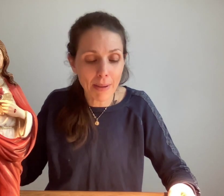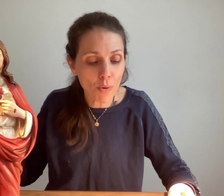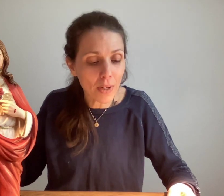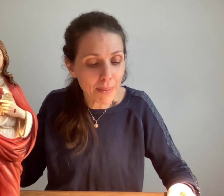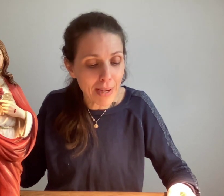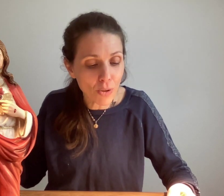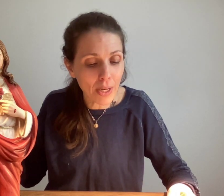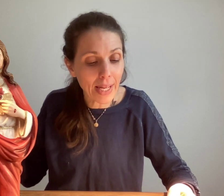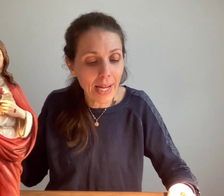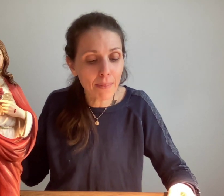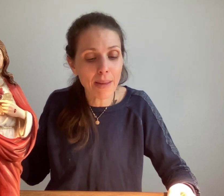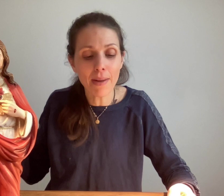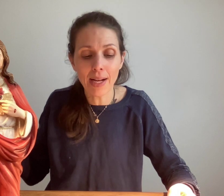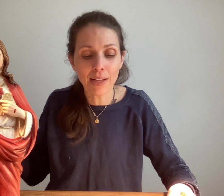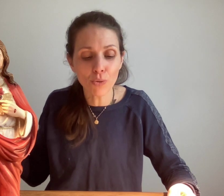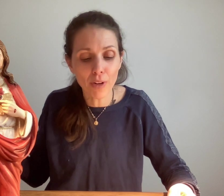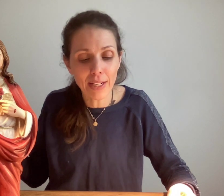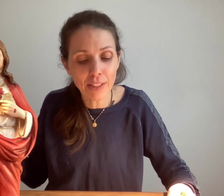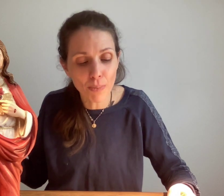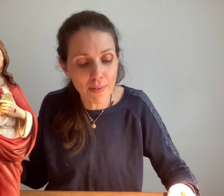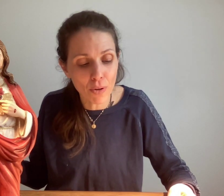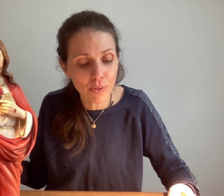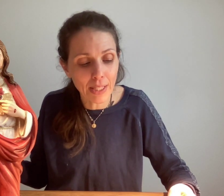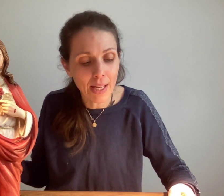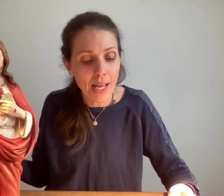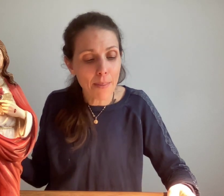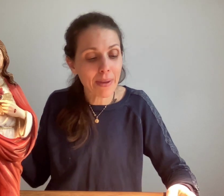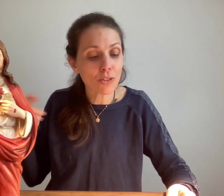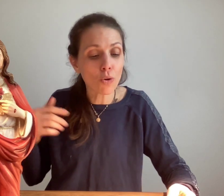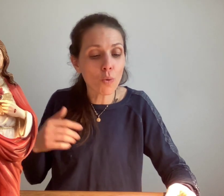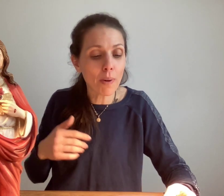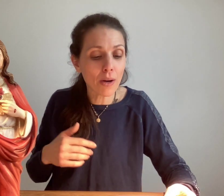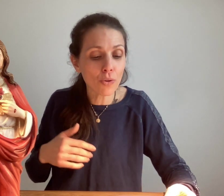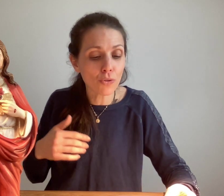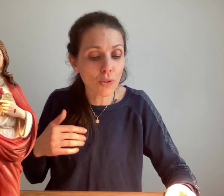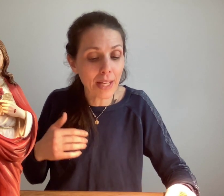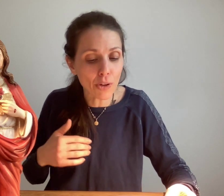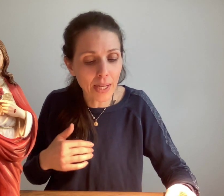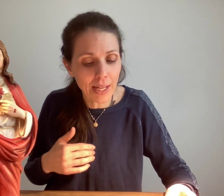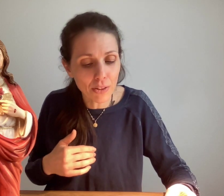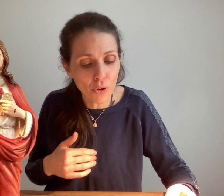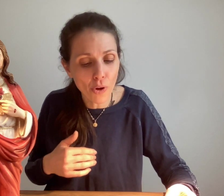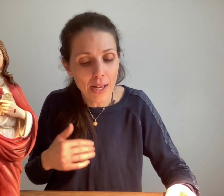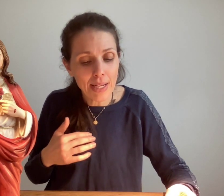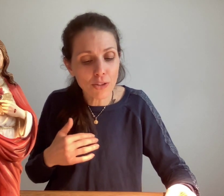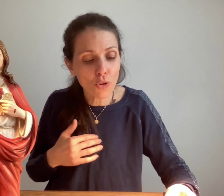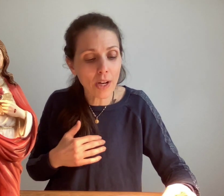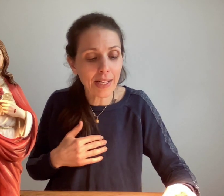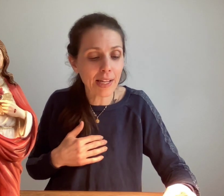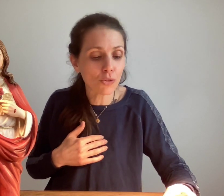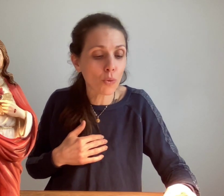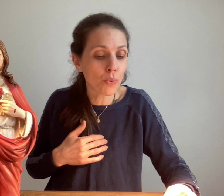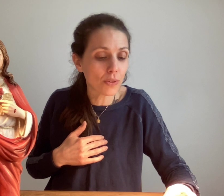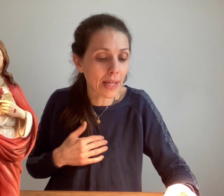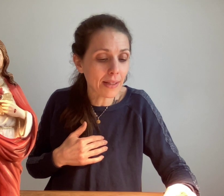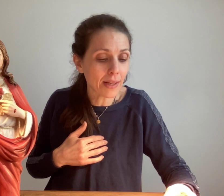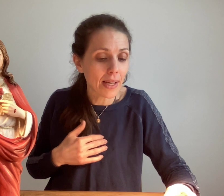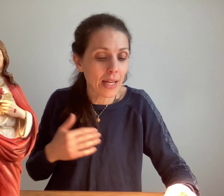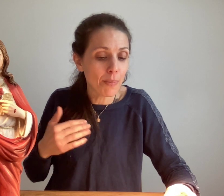maman immaculée elle-même est la nouvelle lée de ma volonté. » qu'en comparant ce qu'est le Créateur et ce que la créature peut être et